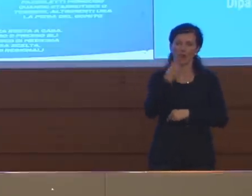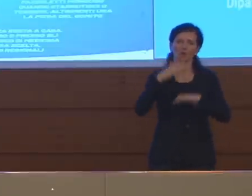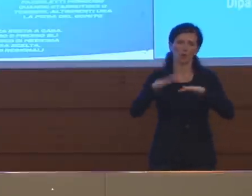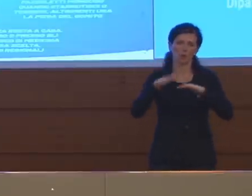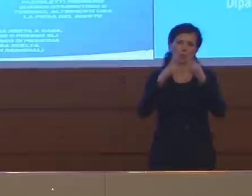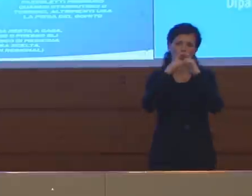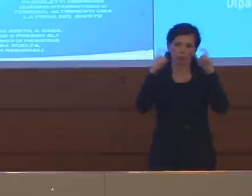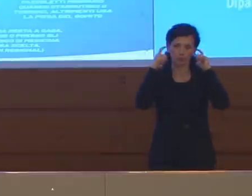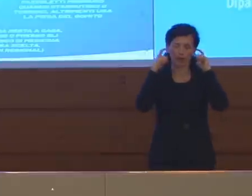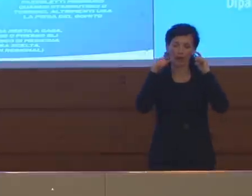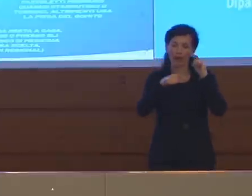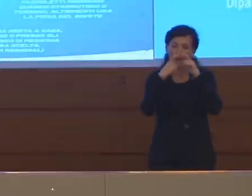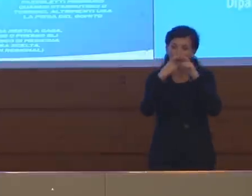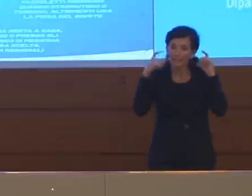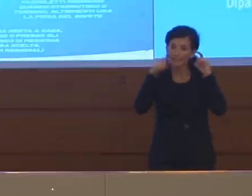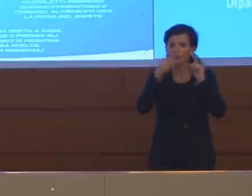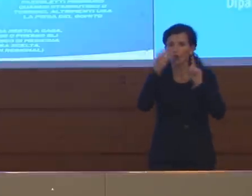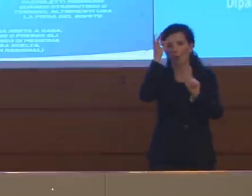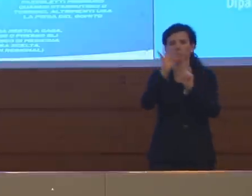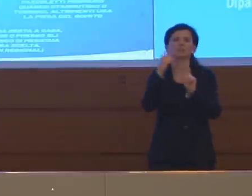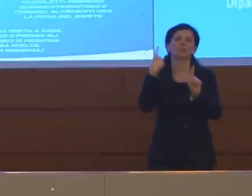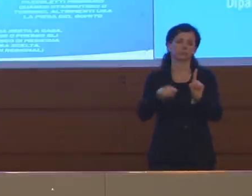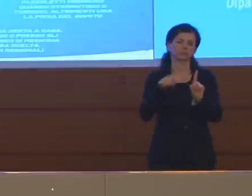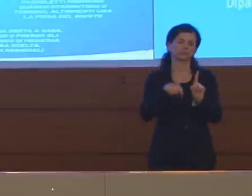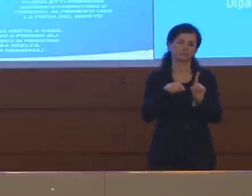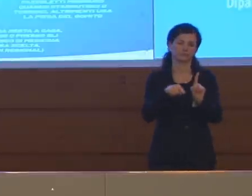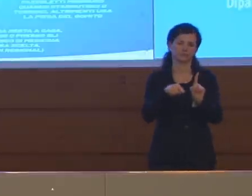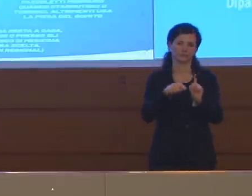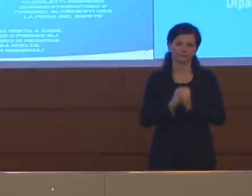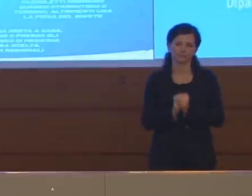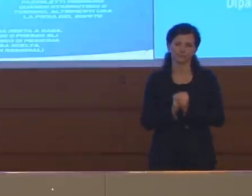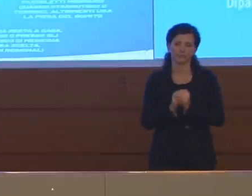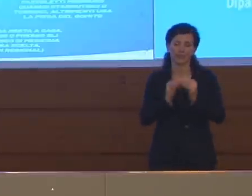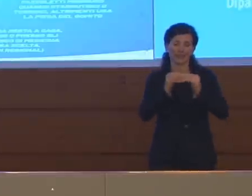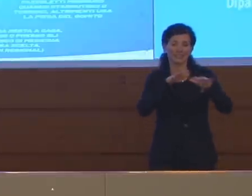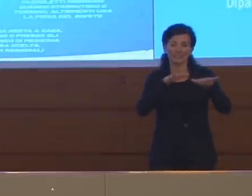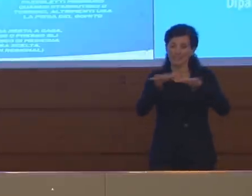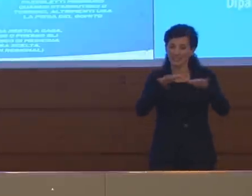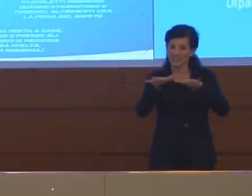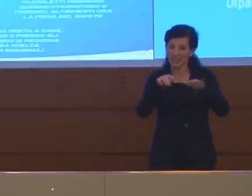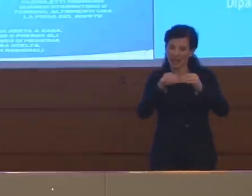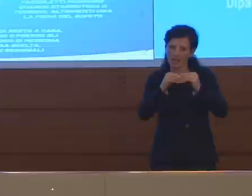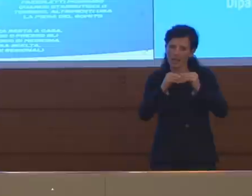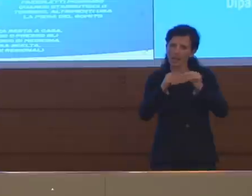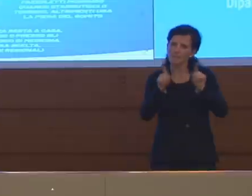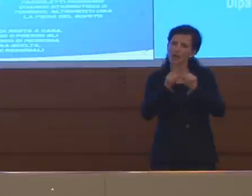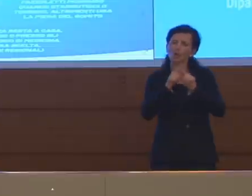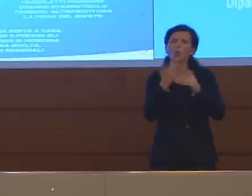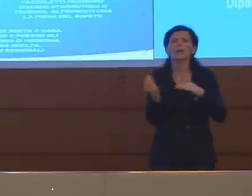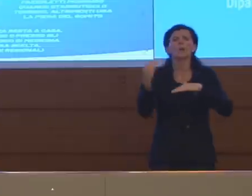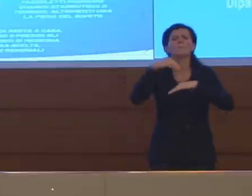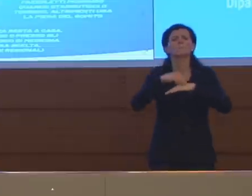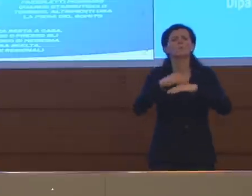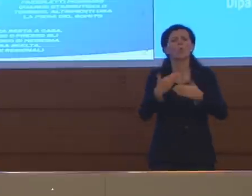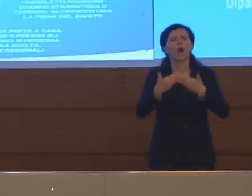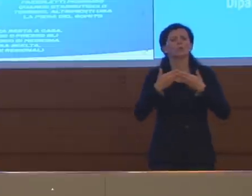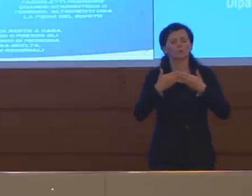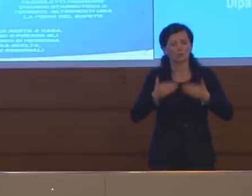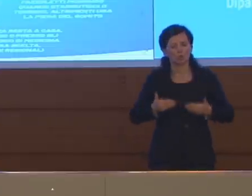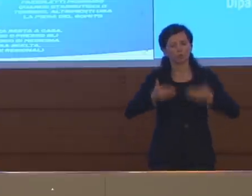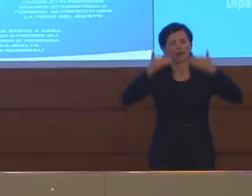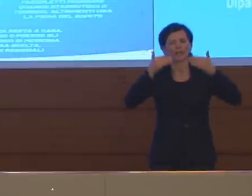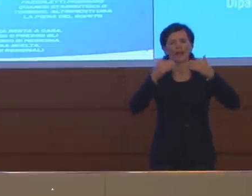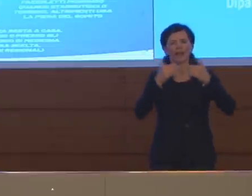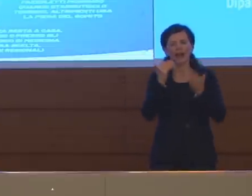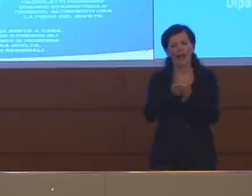la finalità di queste mascherine è questa. Ovvero sia un sistema ulteriore di barriera per evitare l'emissione di droplet.